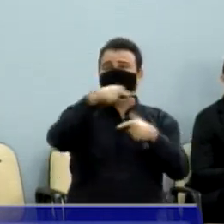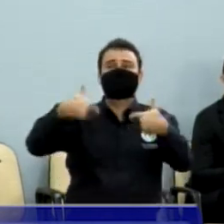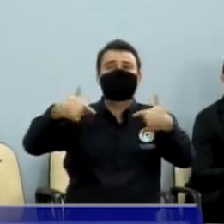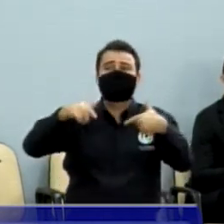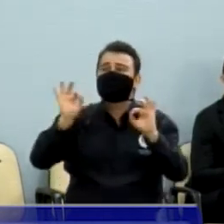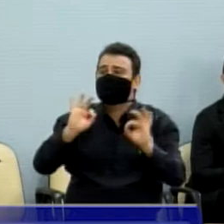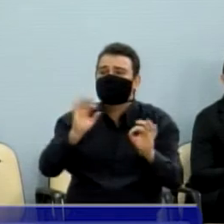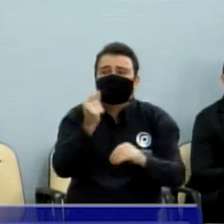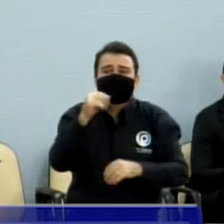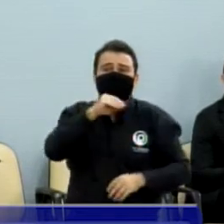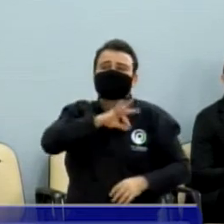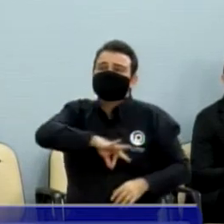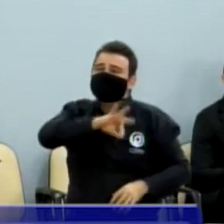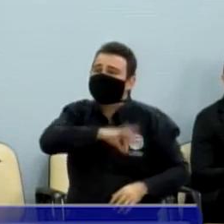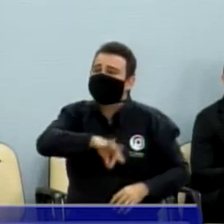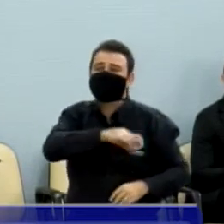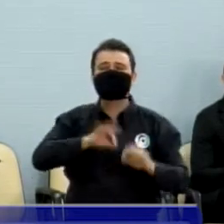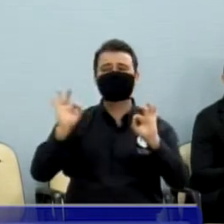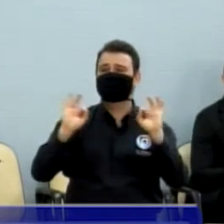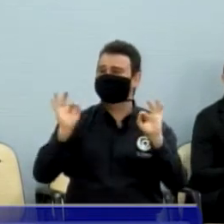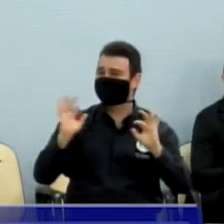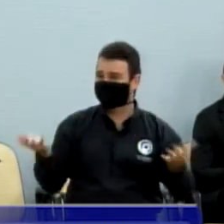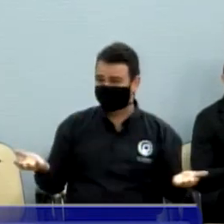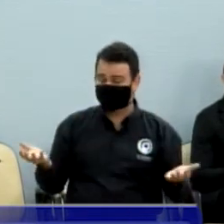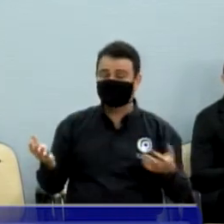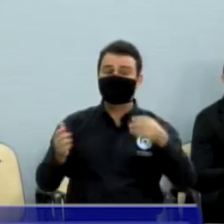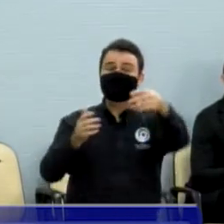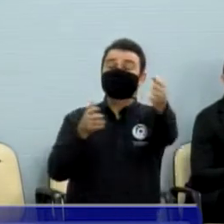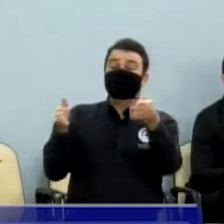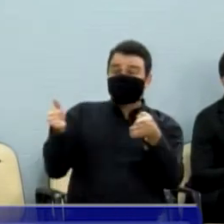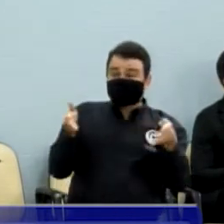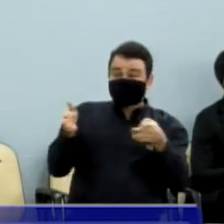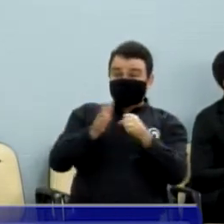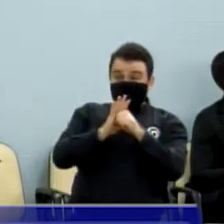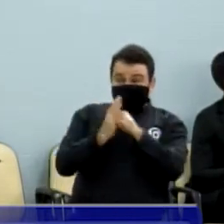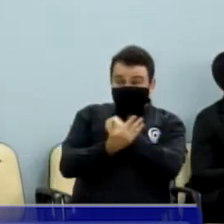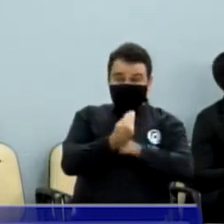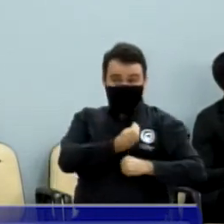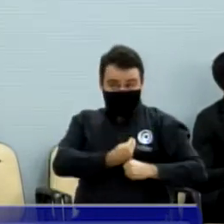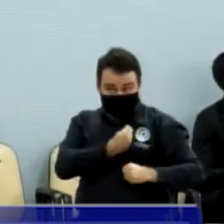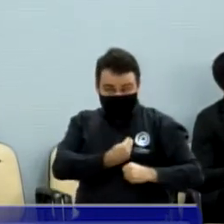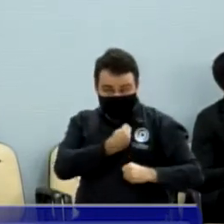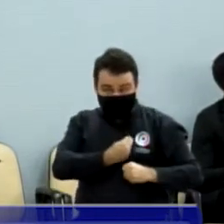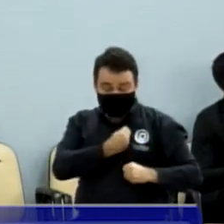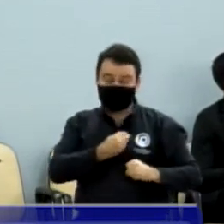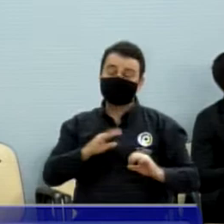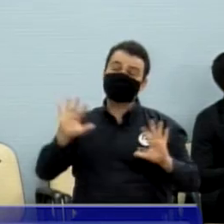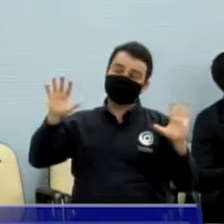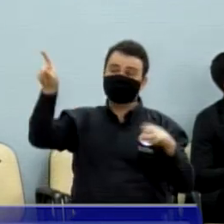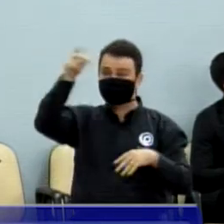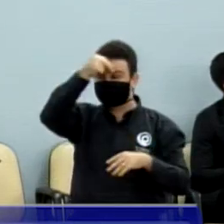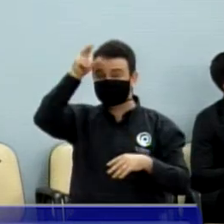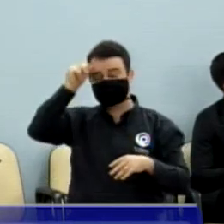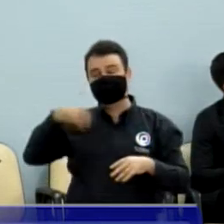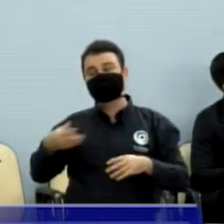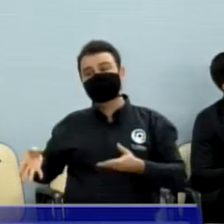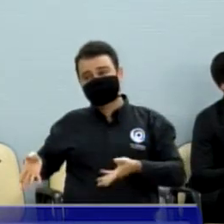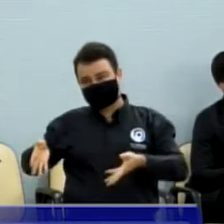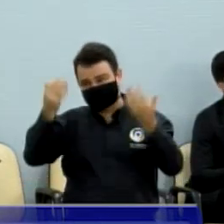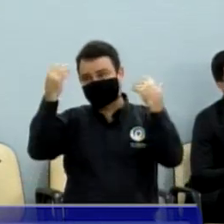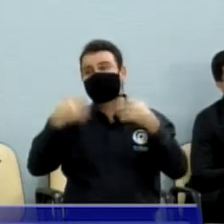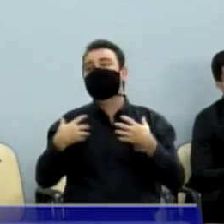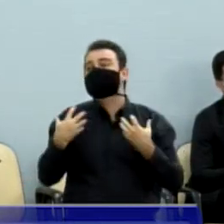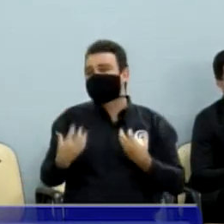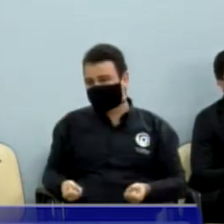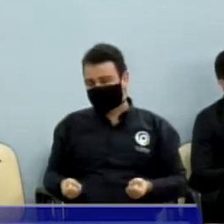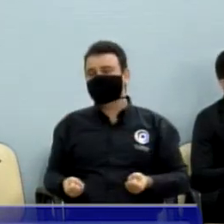Para terminar, a Prefeitura vai ter que conceder, com certeza a gente vai ter essa vitória,